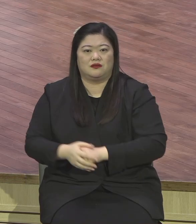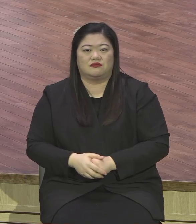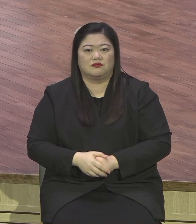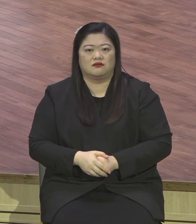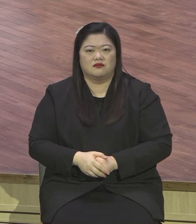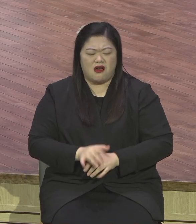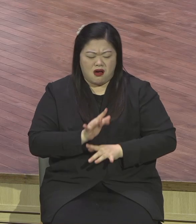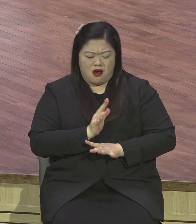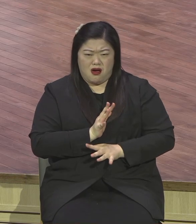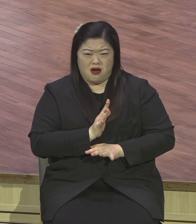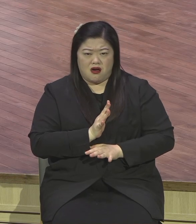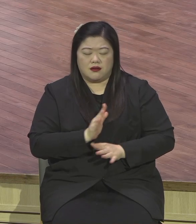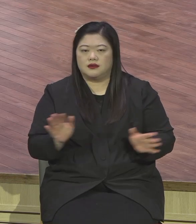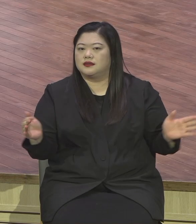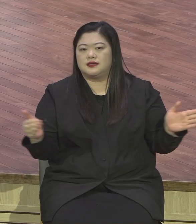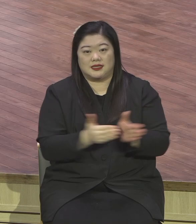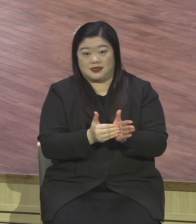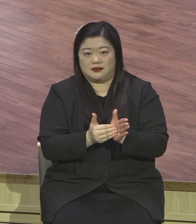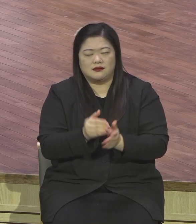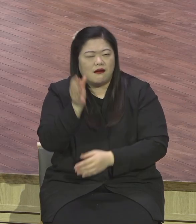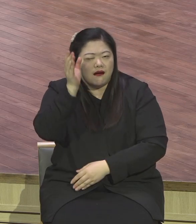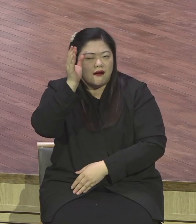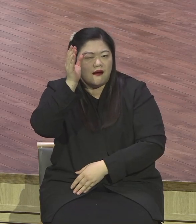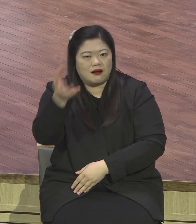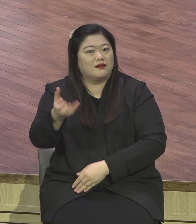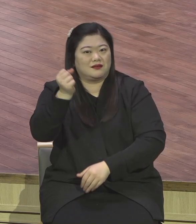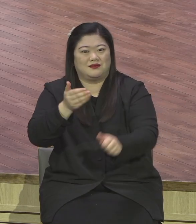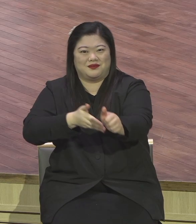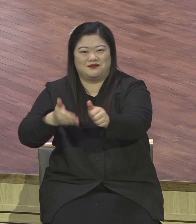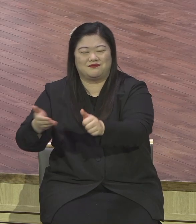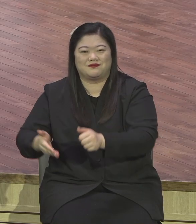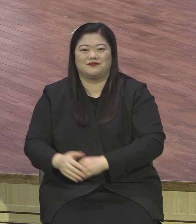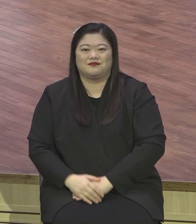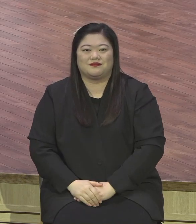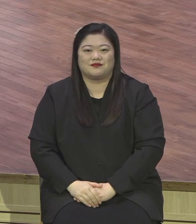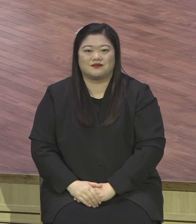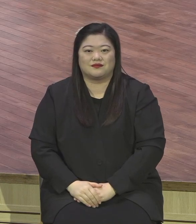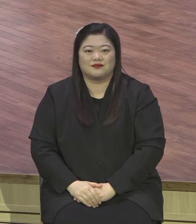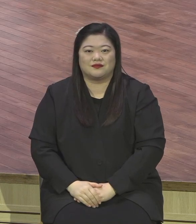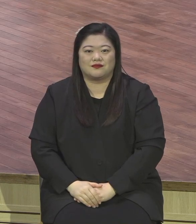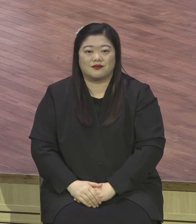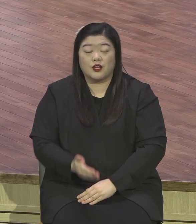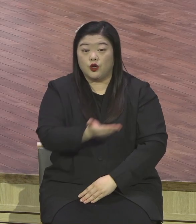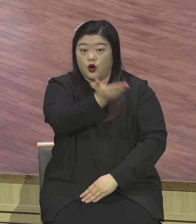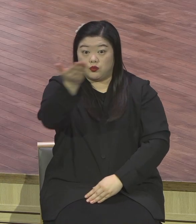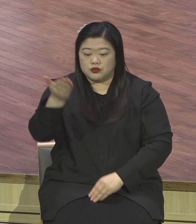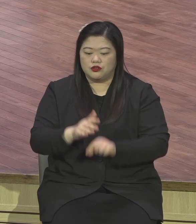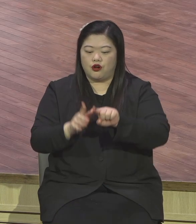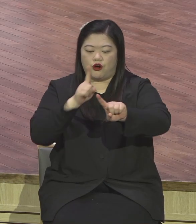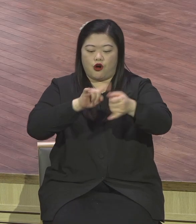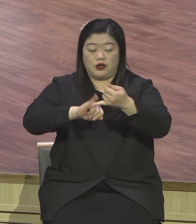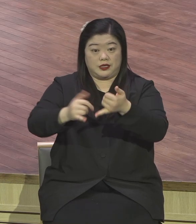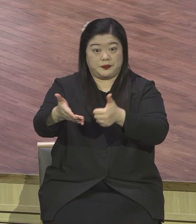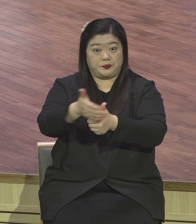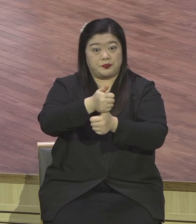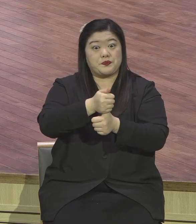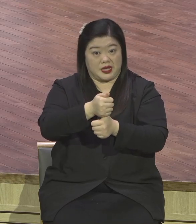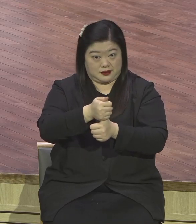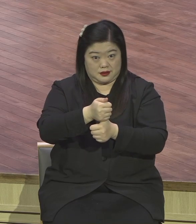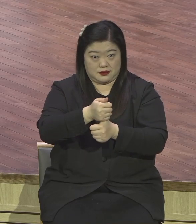올 한해 언약 붙잡은 나의 삶 속에 정말로 영원교회의 언약적 박거름 속에 어떻게 역사하실지